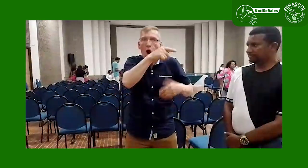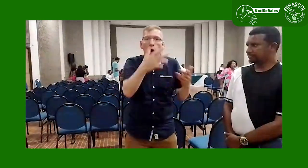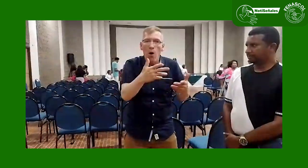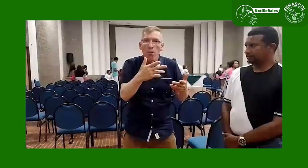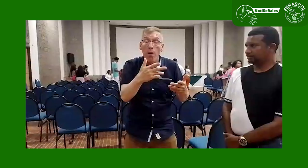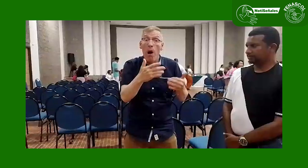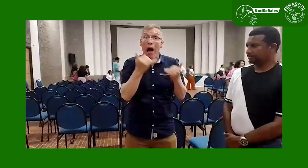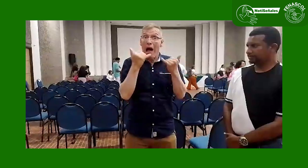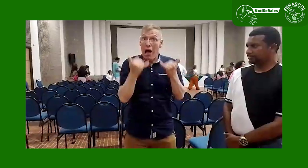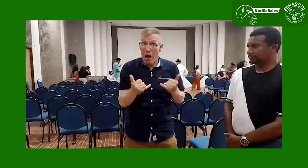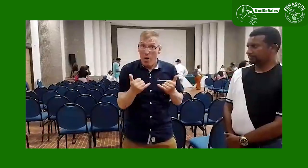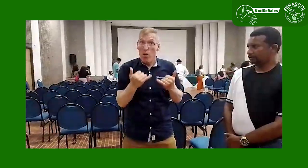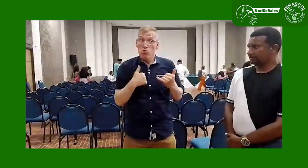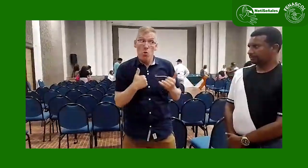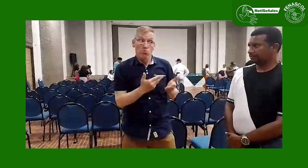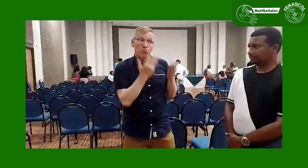Ahora les presento a mi invitada.